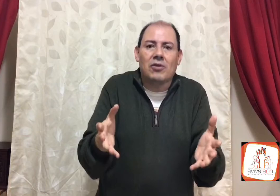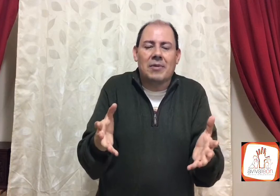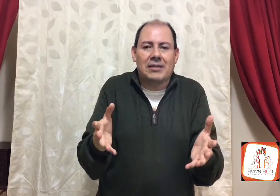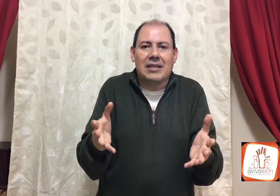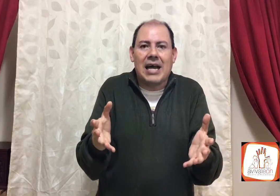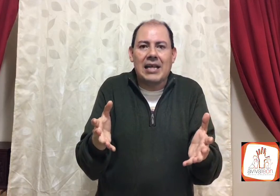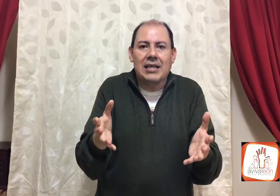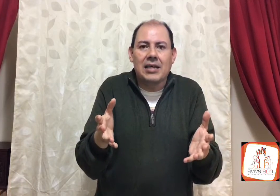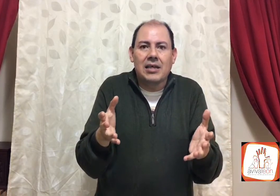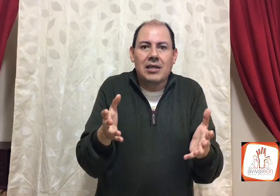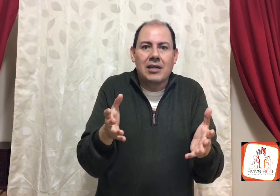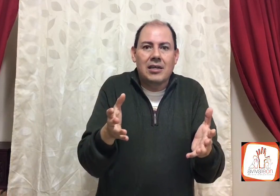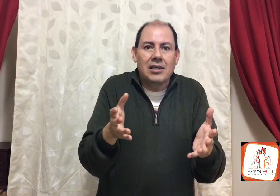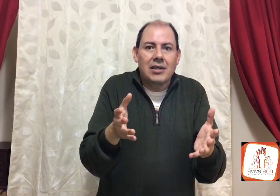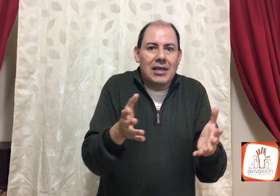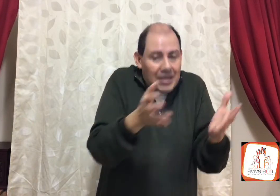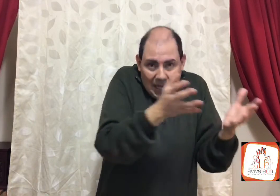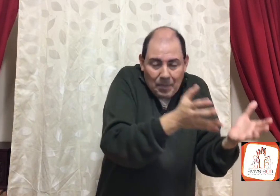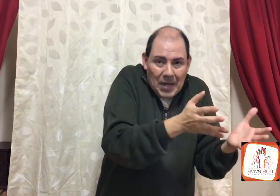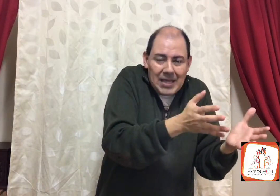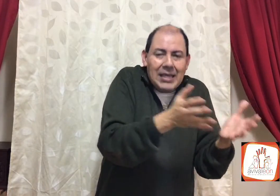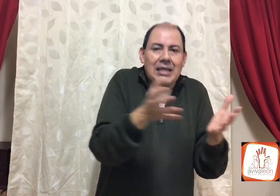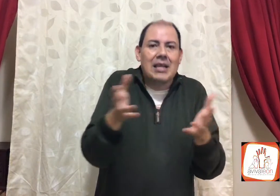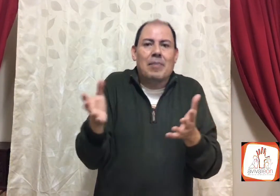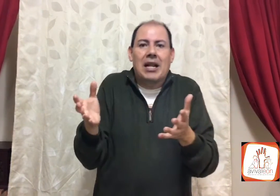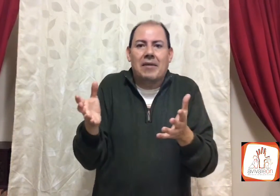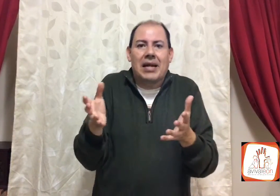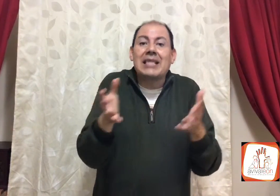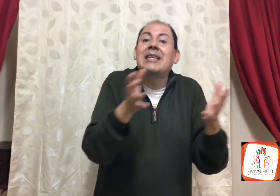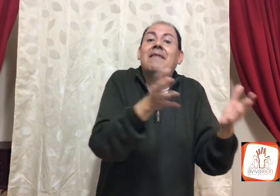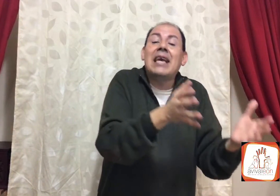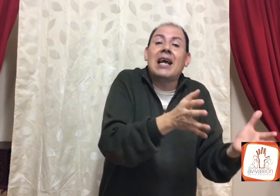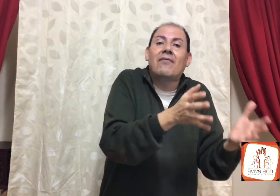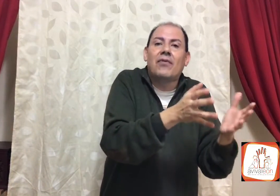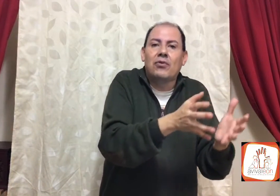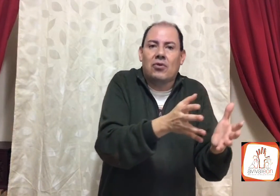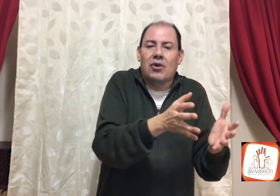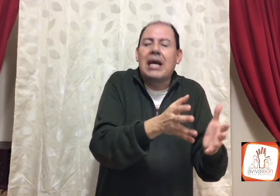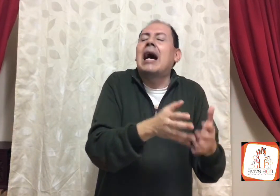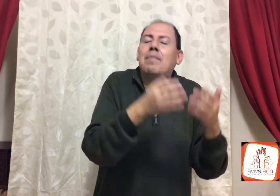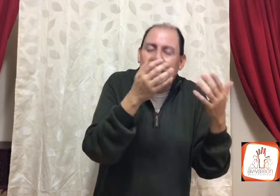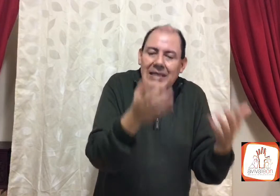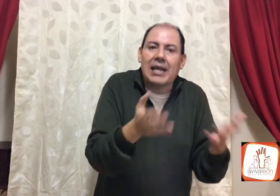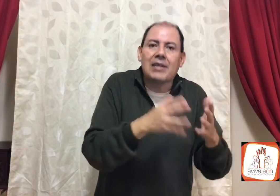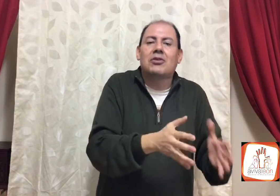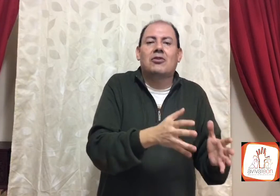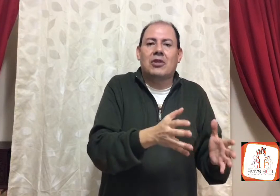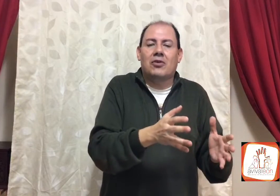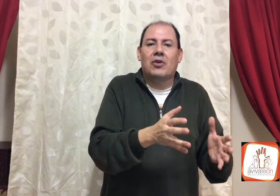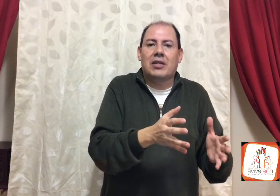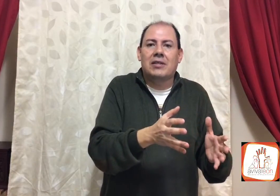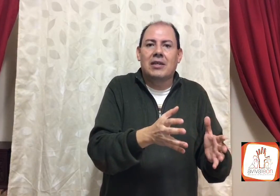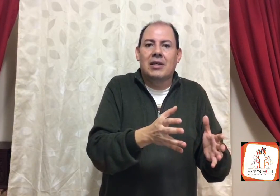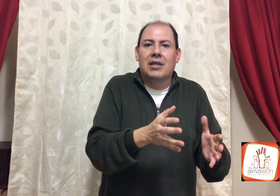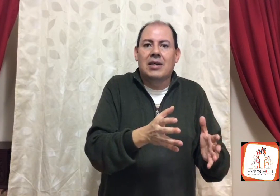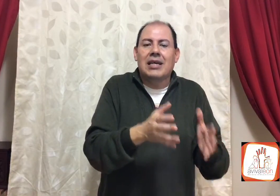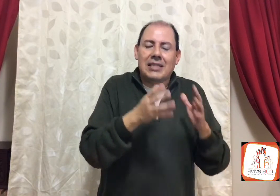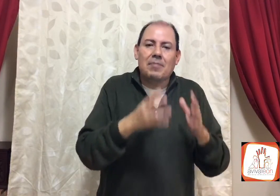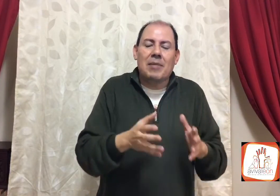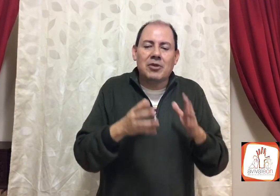universidad, que prediques la palabra, que se vea el fruto, a pesar de nuestros errores, que sepamos